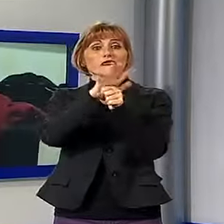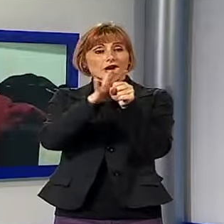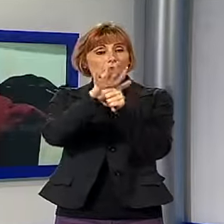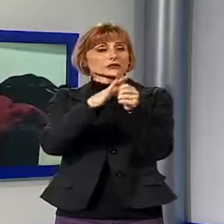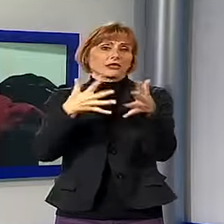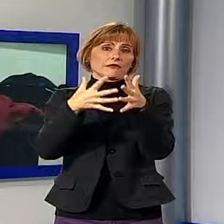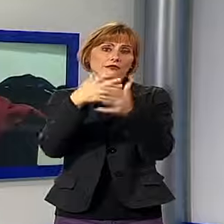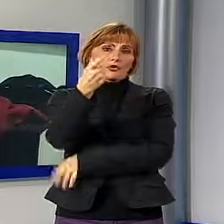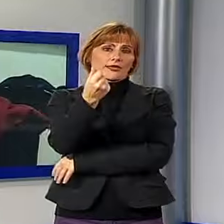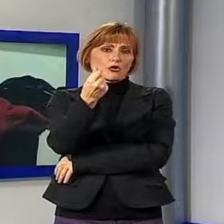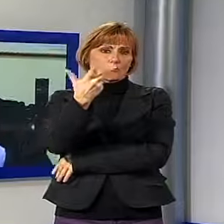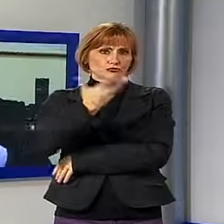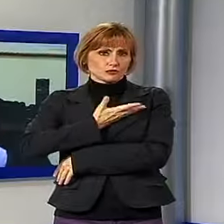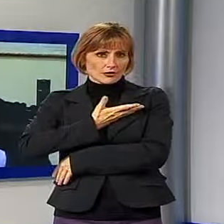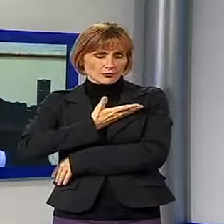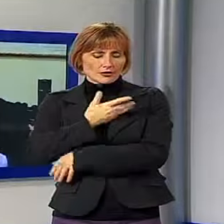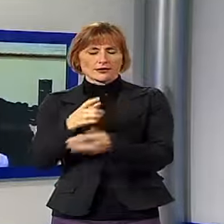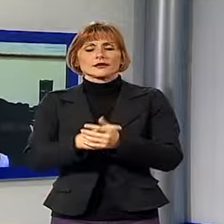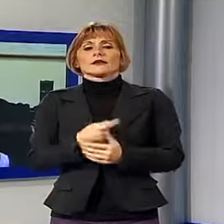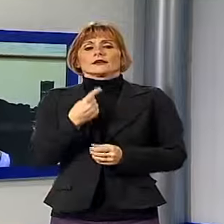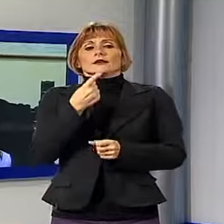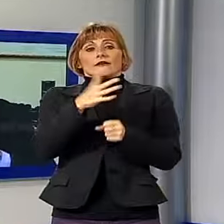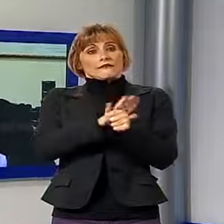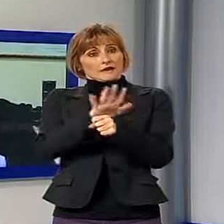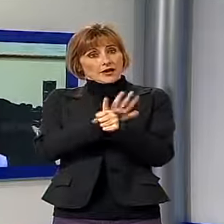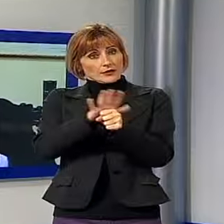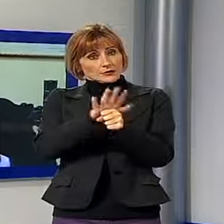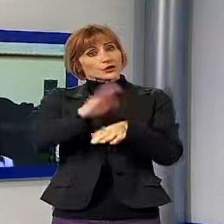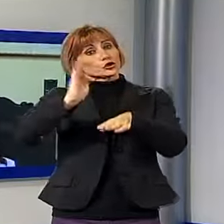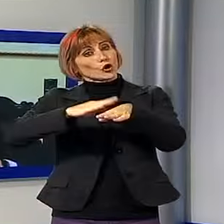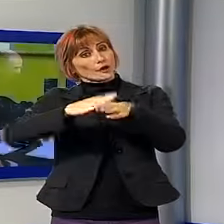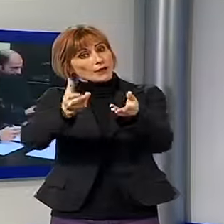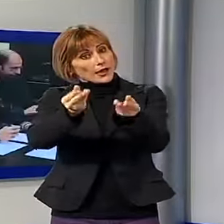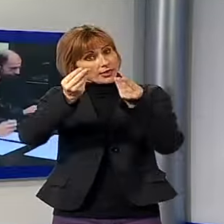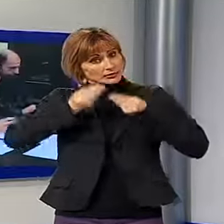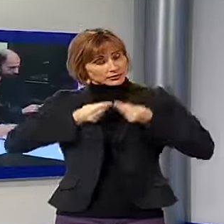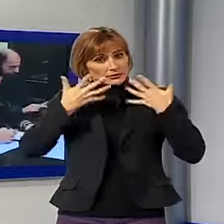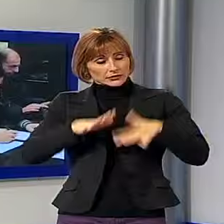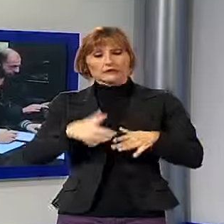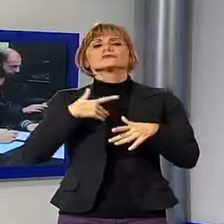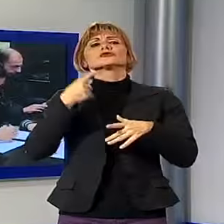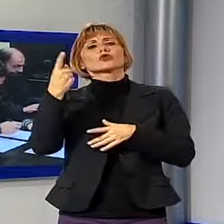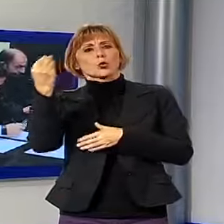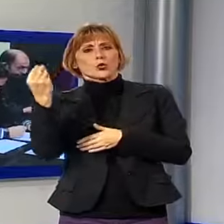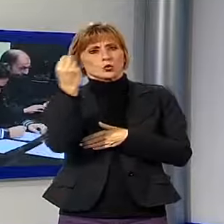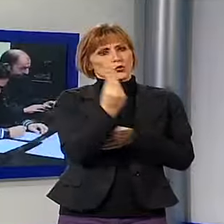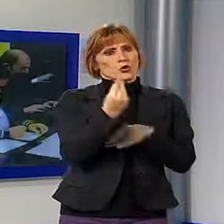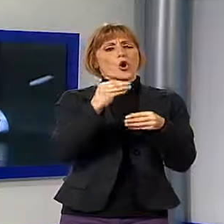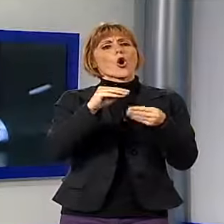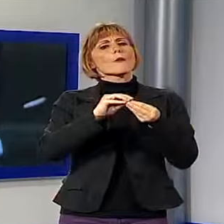economica. Le famiglie, la cui domanda sarà accolta, saranno adeguatamente accompagnate da un operatore che si occuperà non solo della